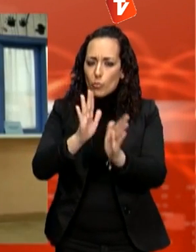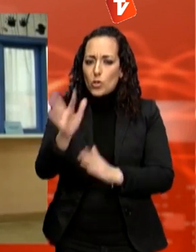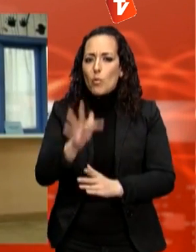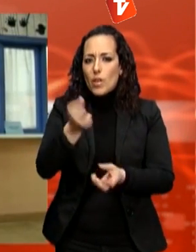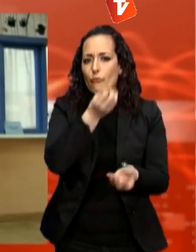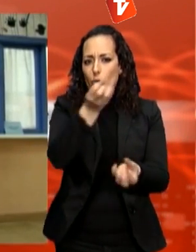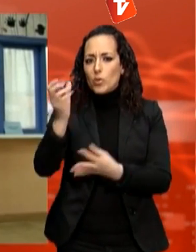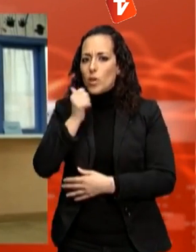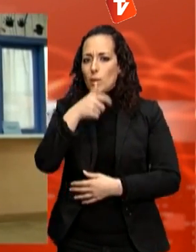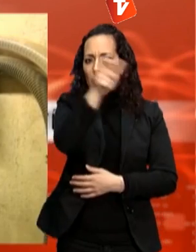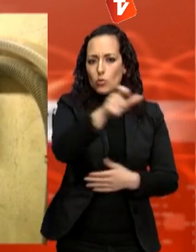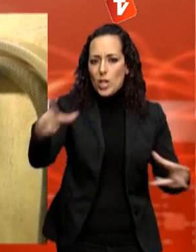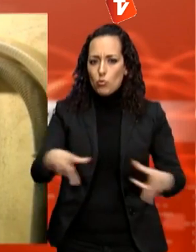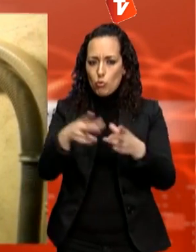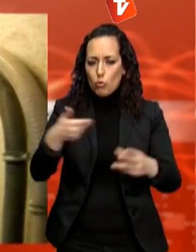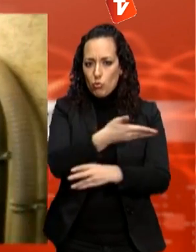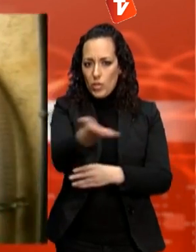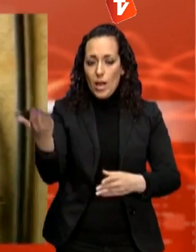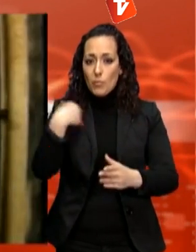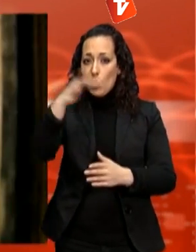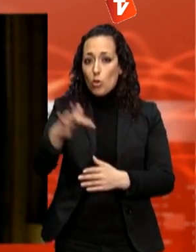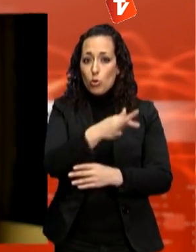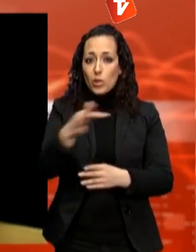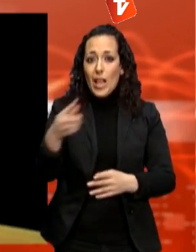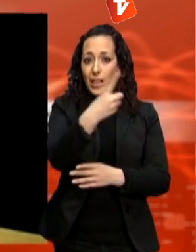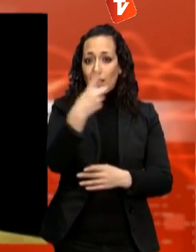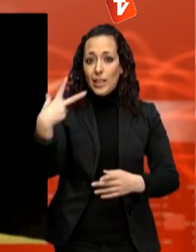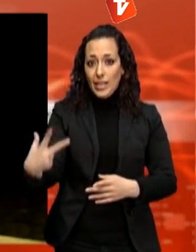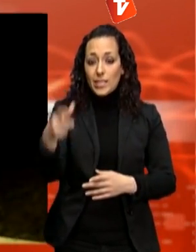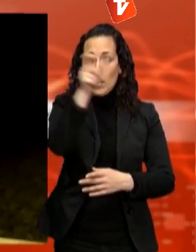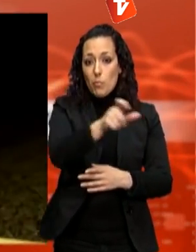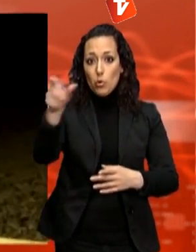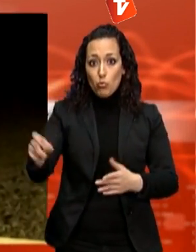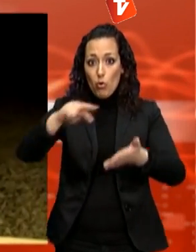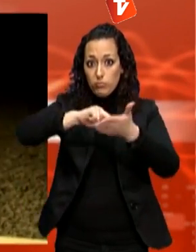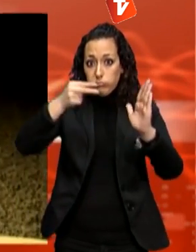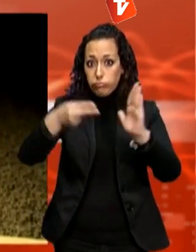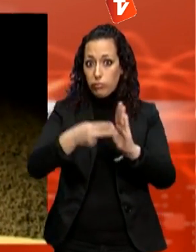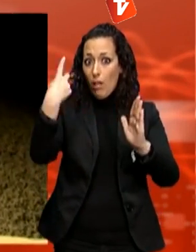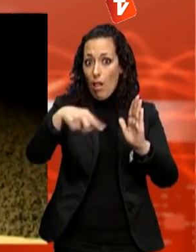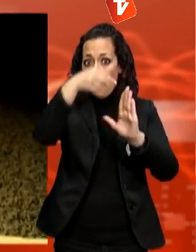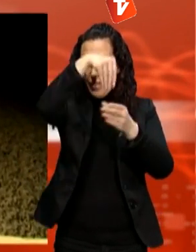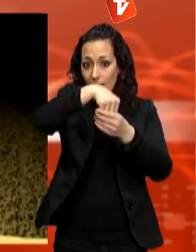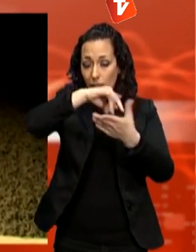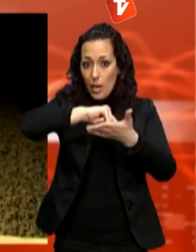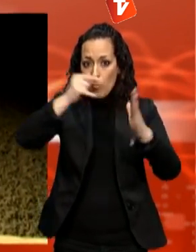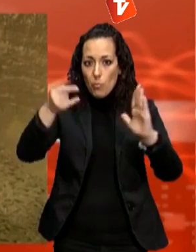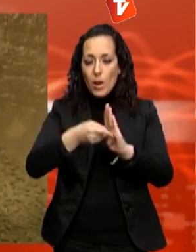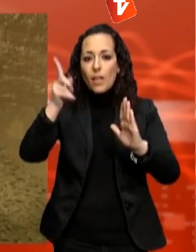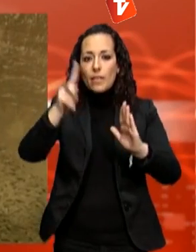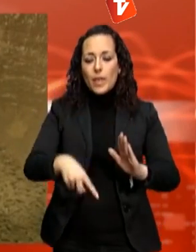ciutadania. Entre les 13 mesures previstes destaca el nomenament de coordinadors d'estalvi energètic als serveis per fer seguiment de les accions.